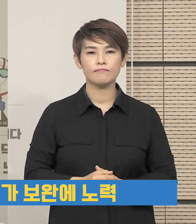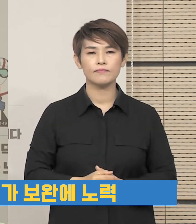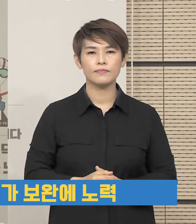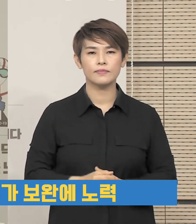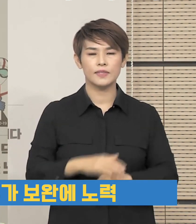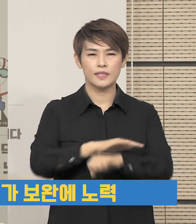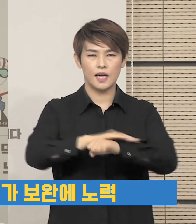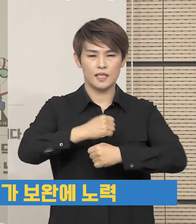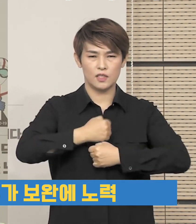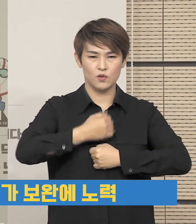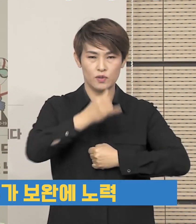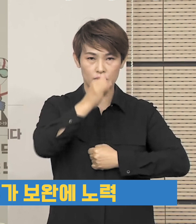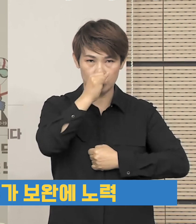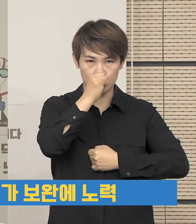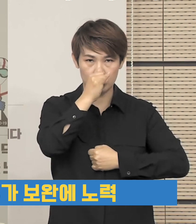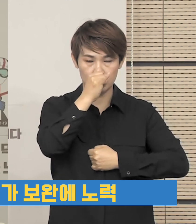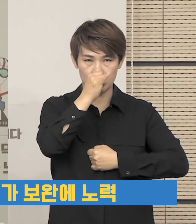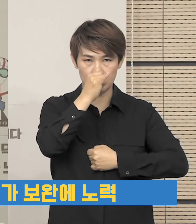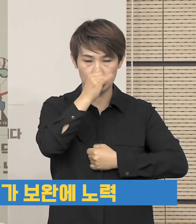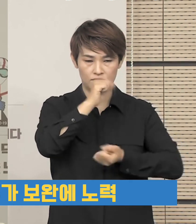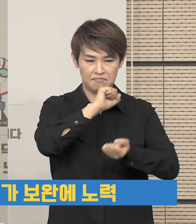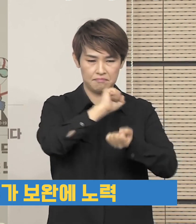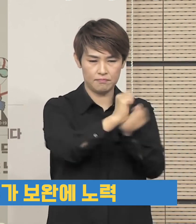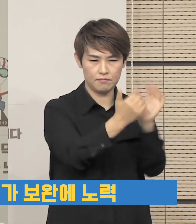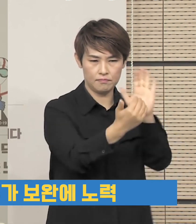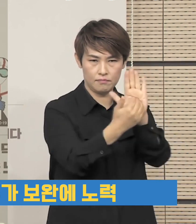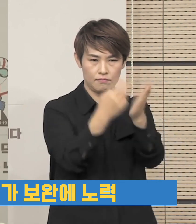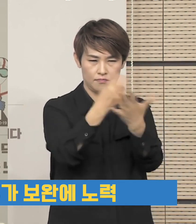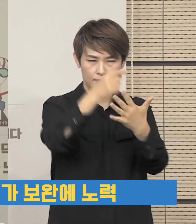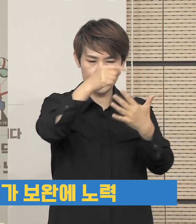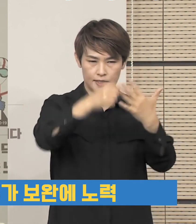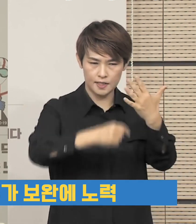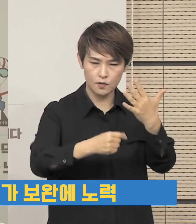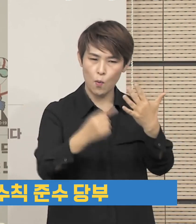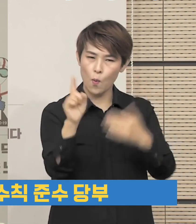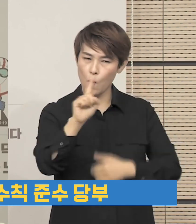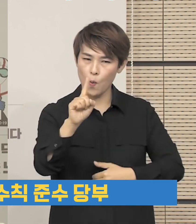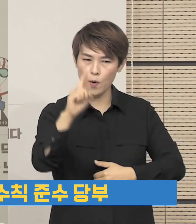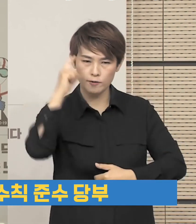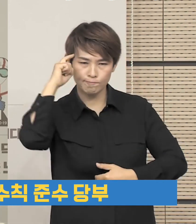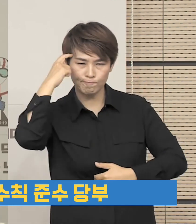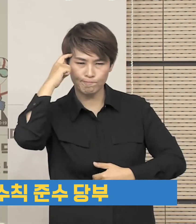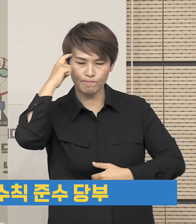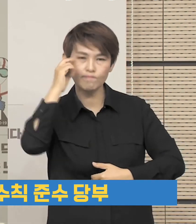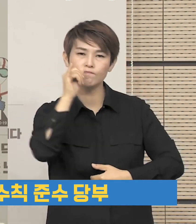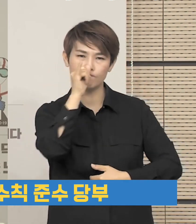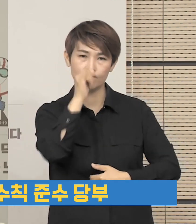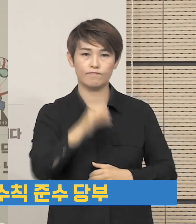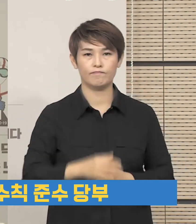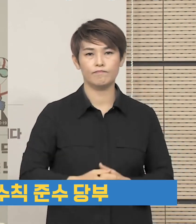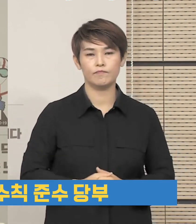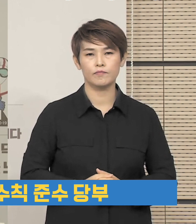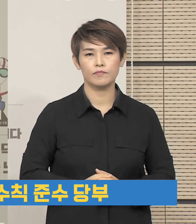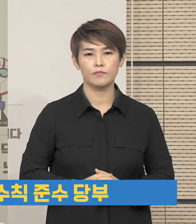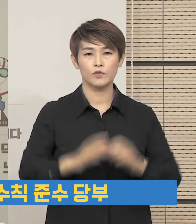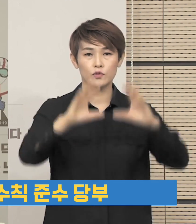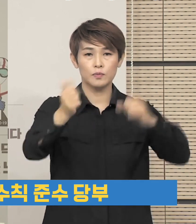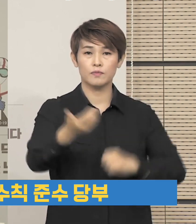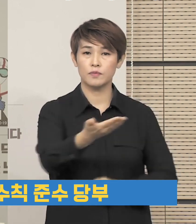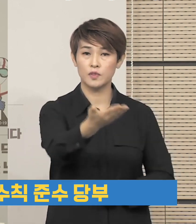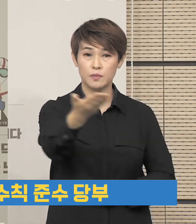지켜질 수 있는 효과적인 이런 수칙의 보완을 위해서 노력을 하고 있습니다. 무엇보다도 국민 여러분들께서